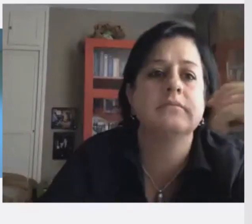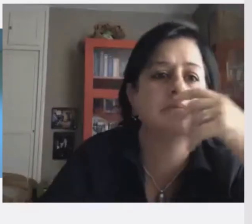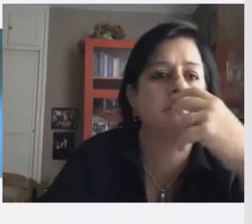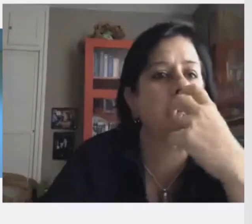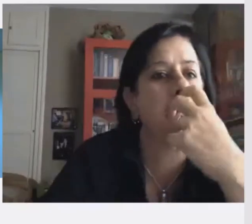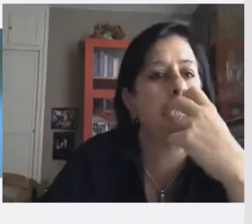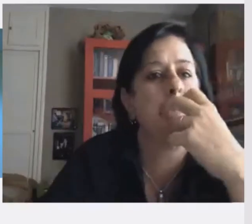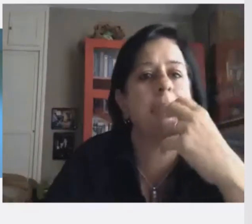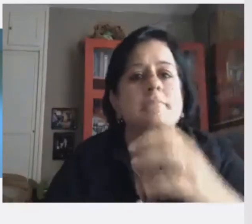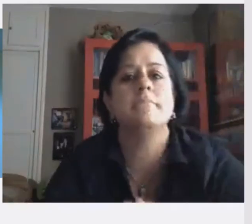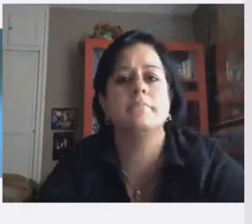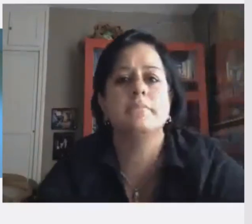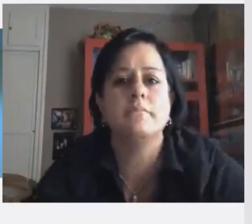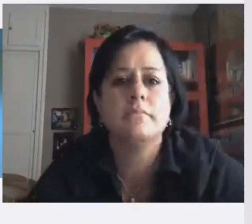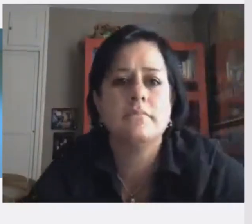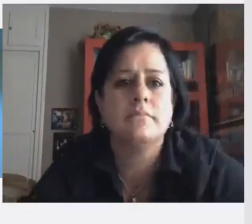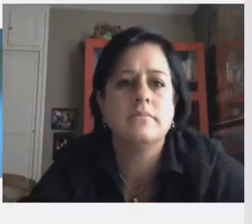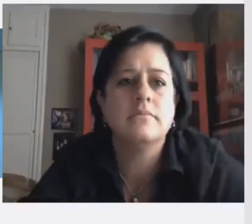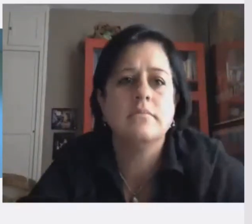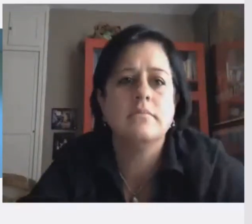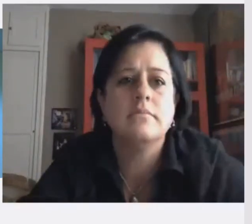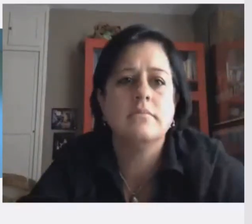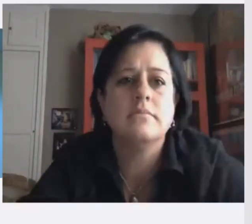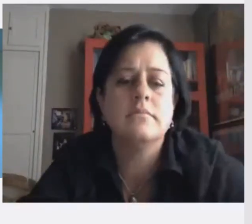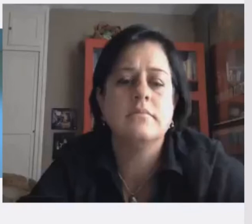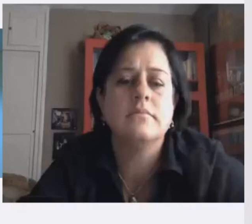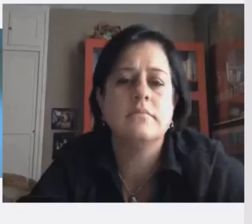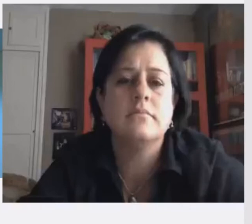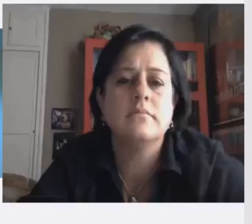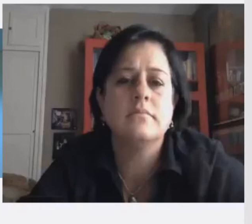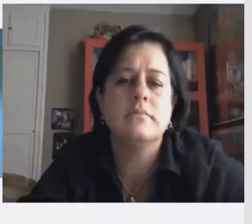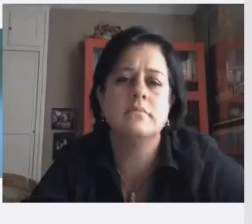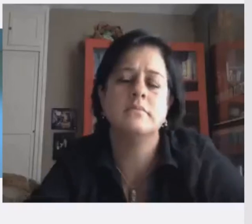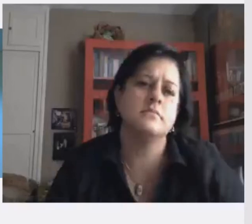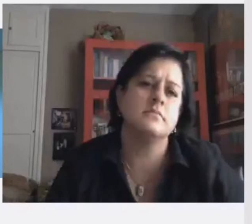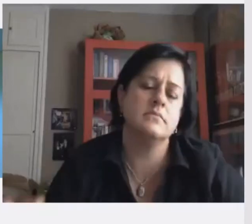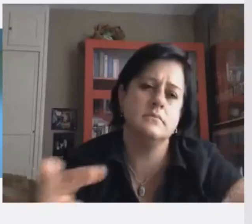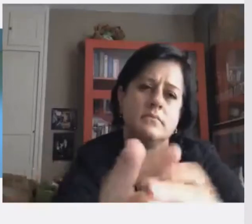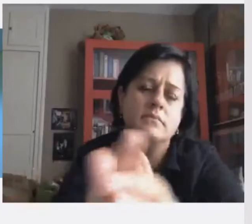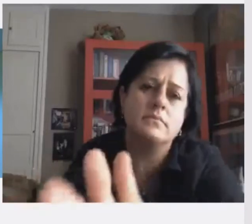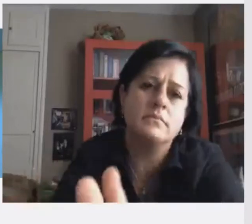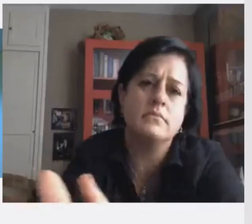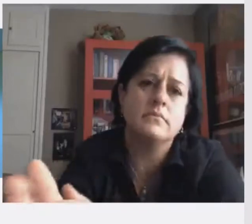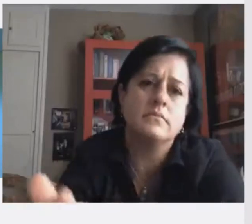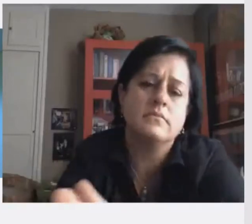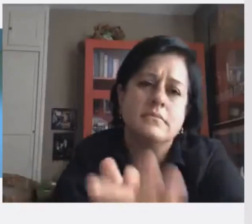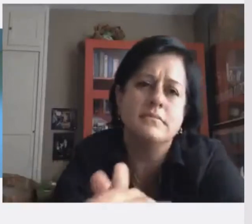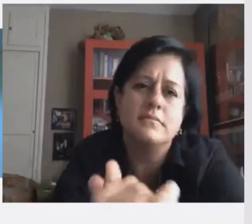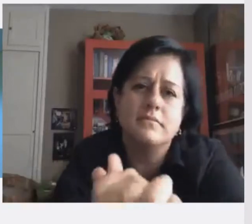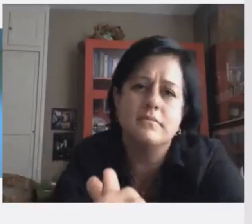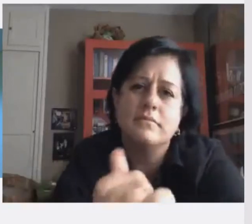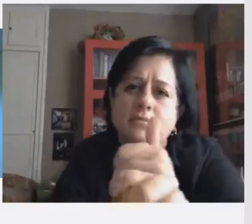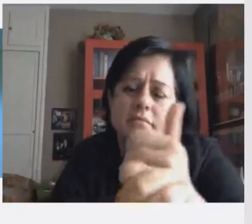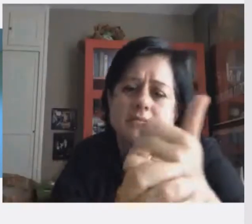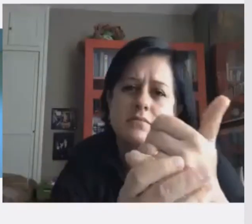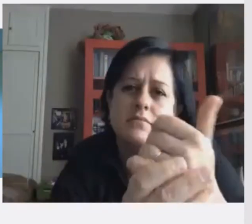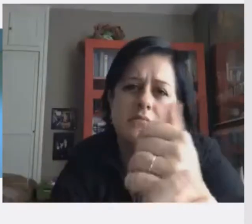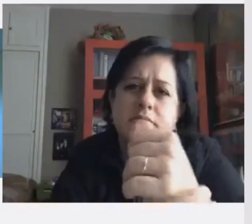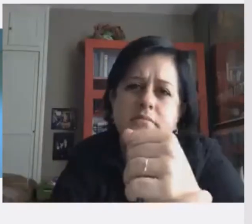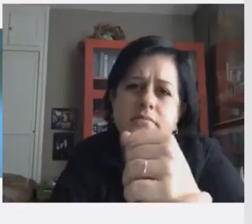И обычно к этому также прилагается какая-то небольшая видео-лекция или какой-то, может быть, мультик, тоже, чтобы